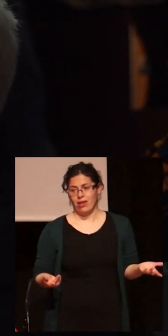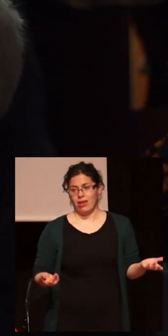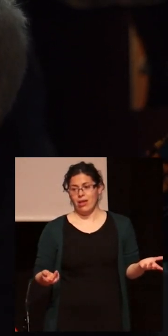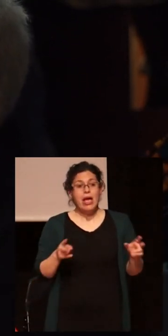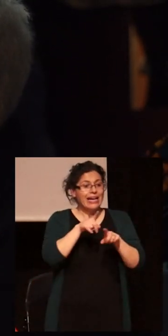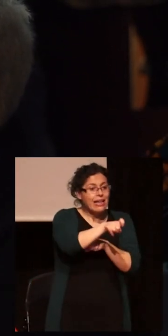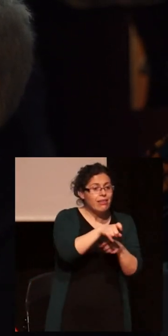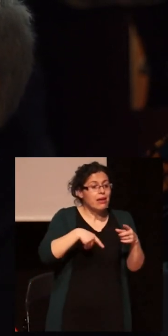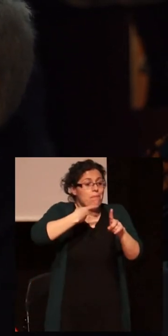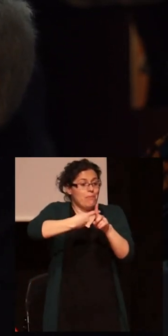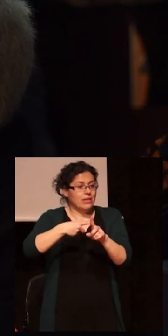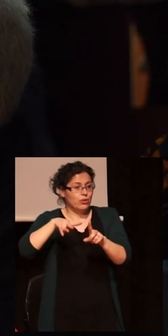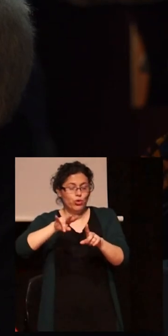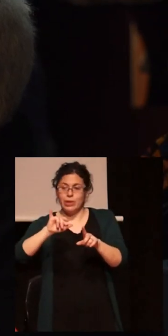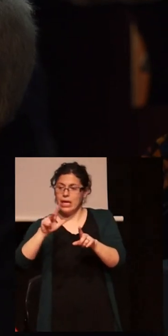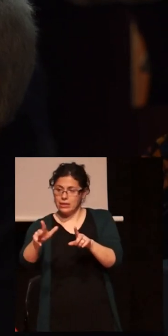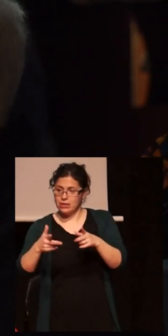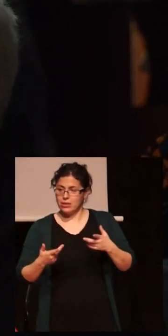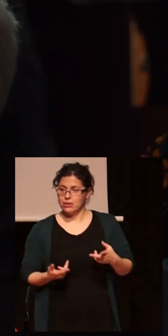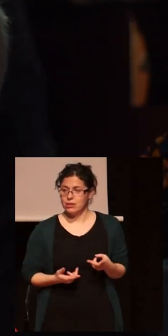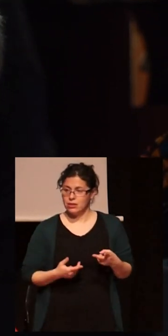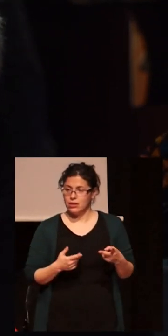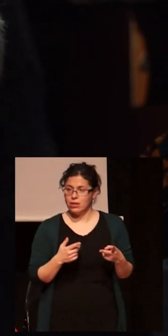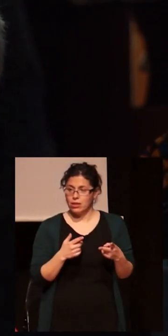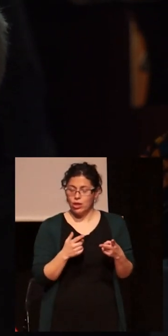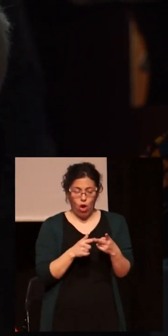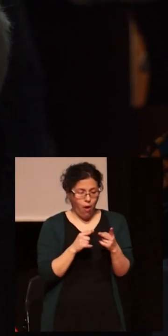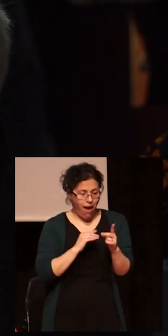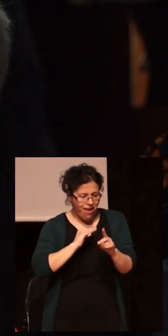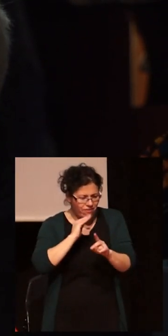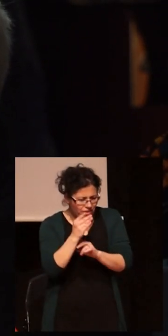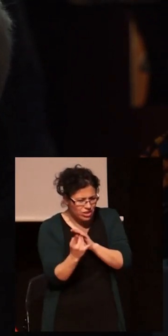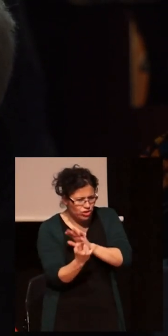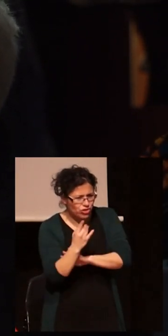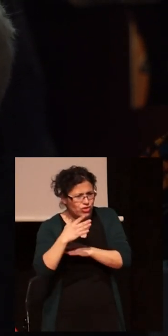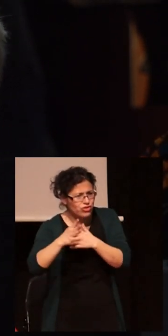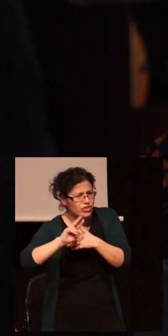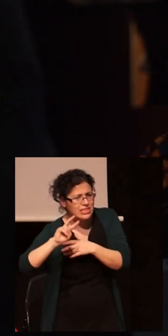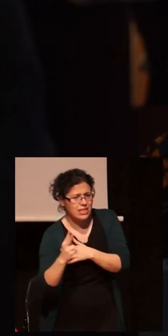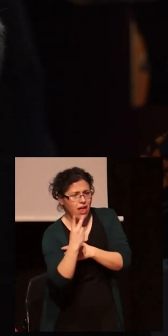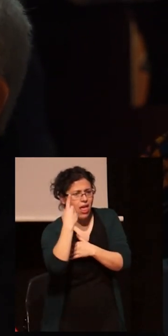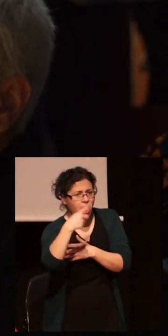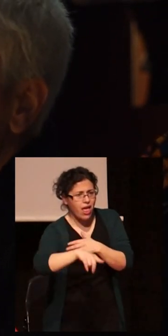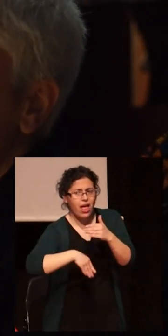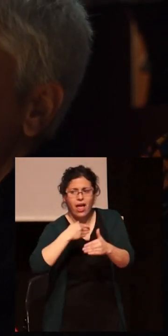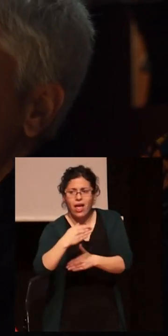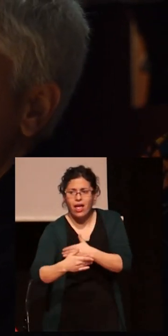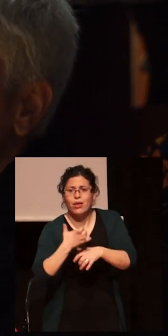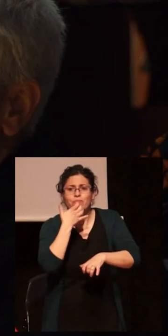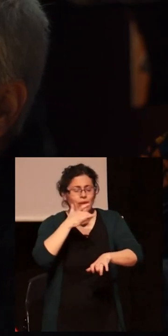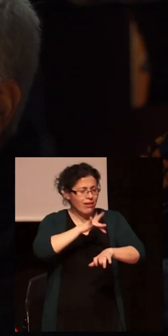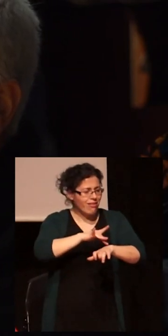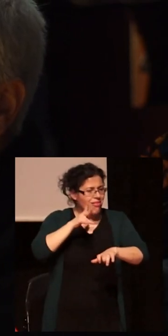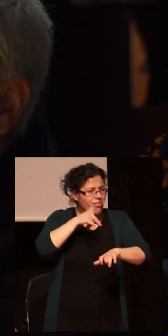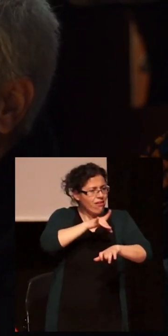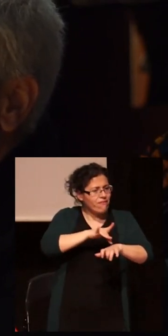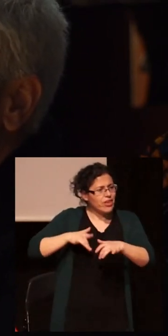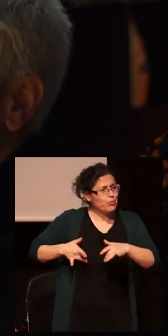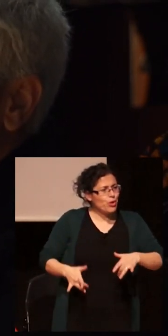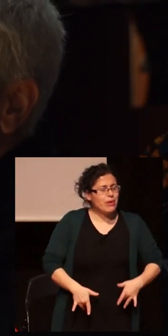con los efectos que siguen existiendo con el tema de los tratamientos, qué está pasando con la fibromialgia, qué está pasando con los cansancios, con el